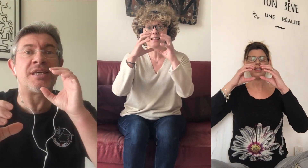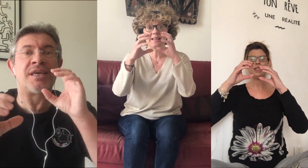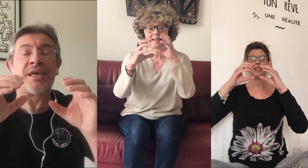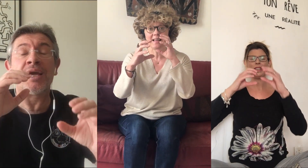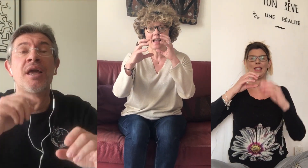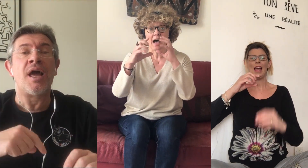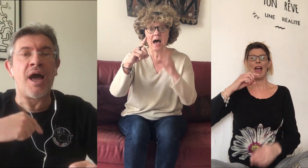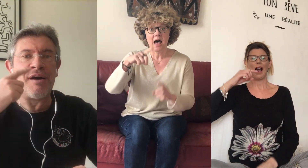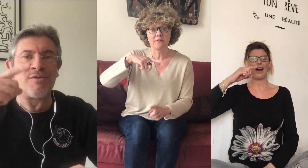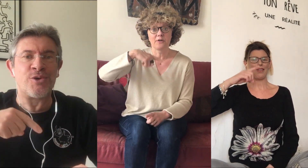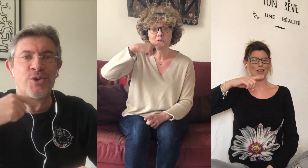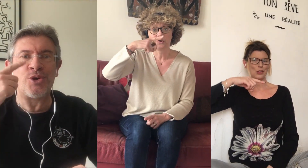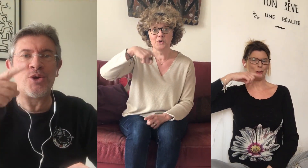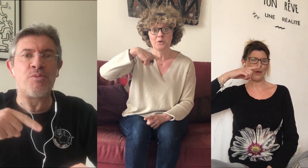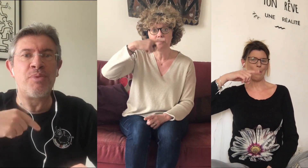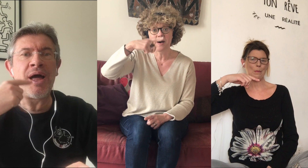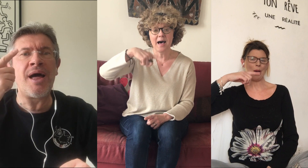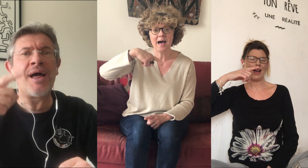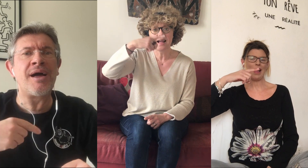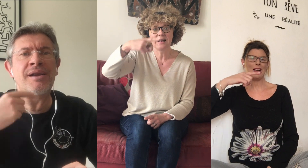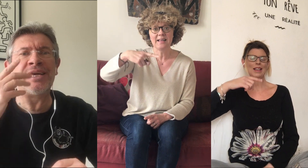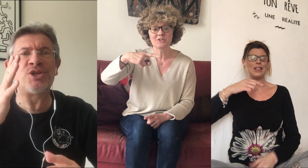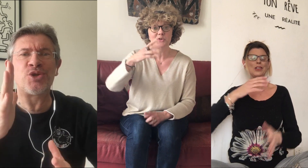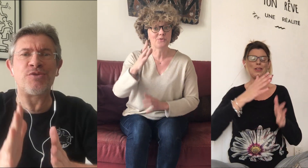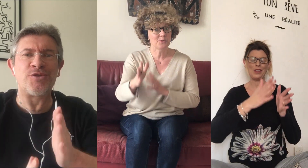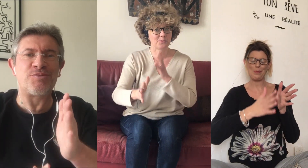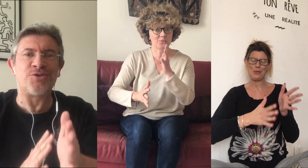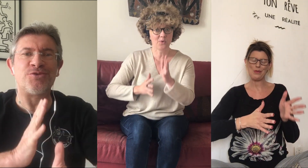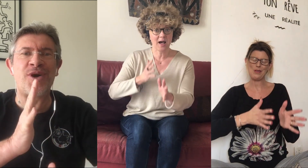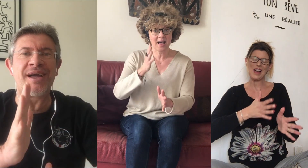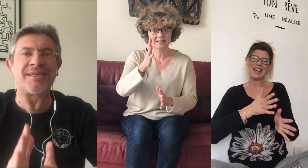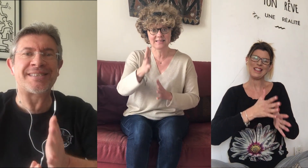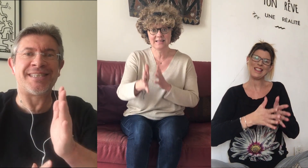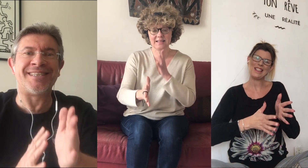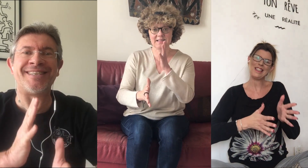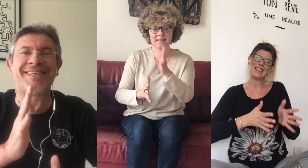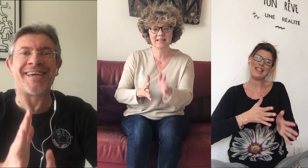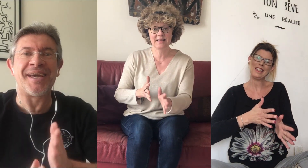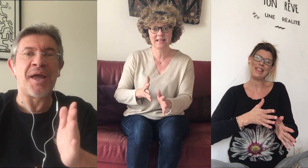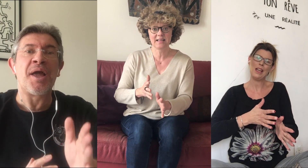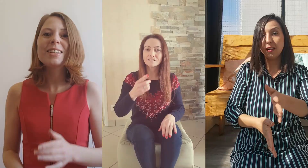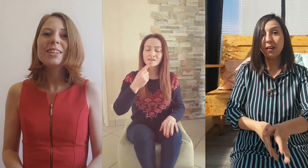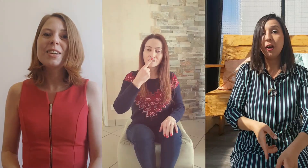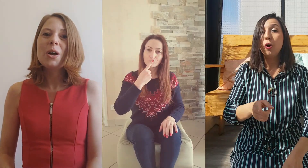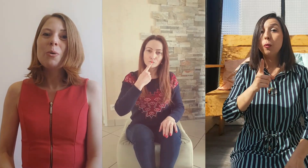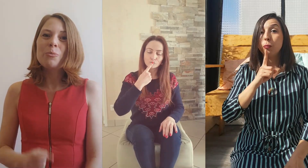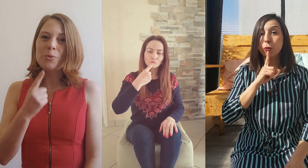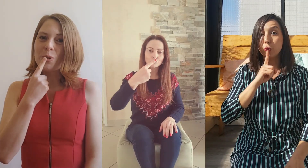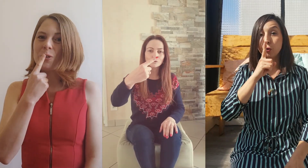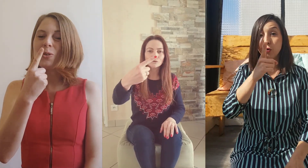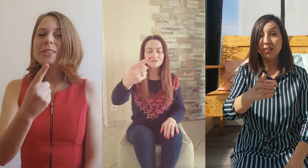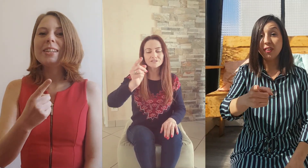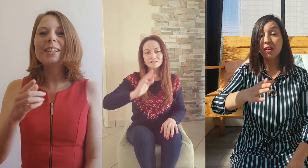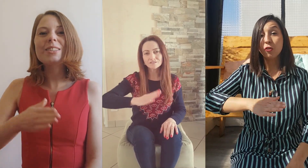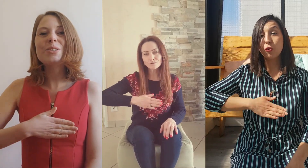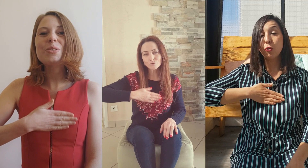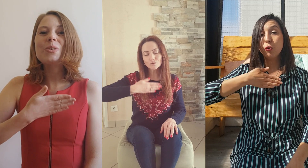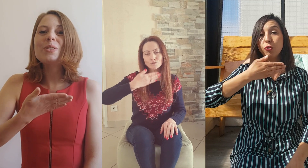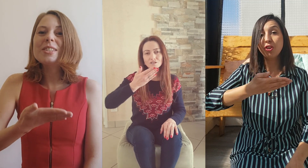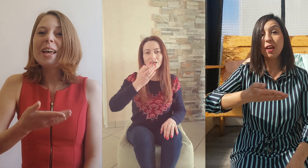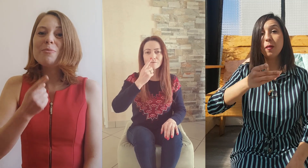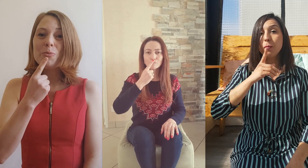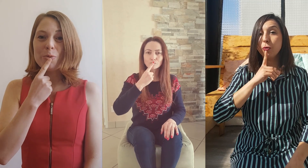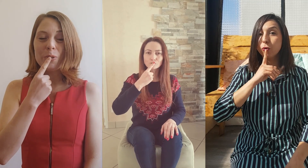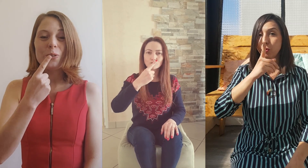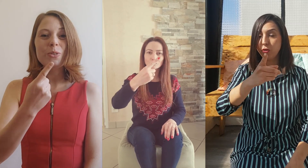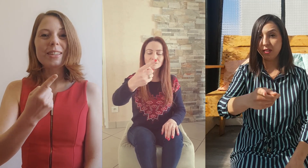iquer Avant de parler, je veux pouvoir signer Pour te dire ce